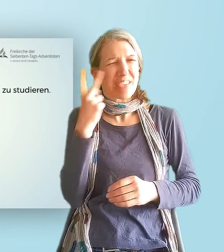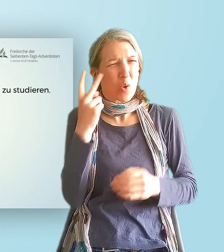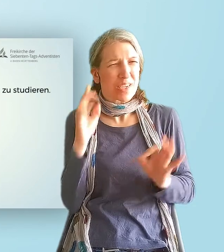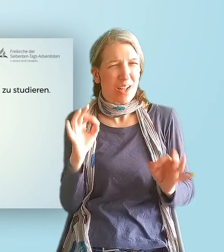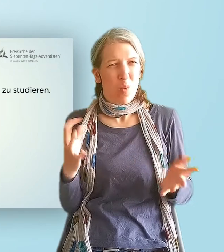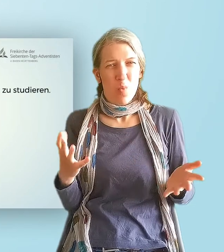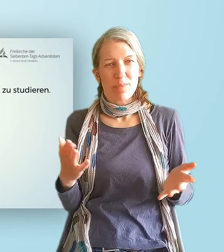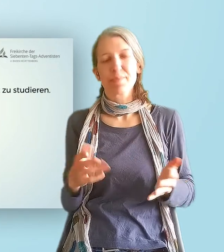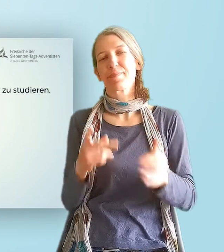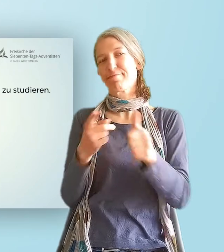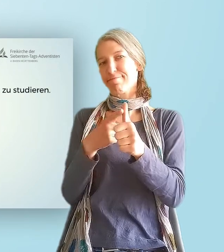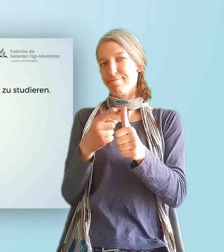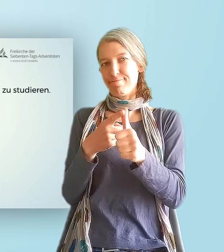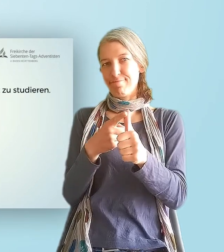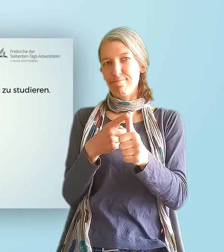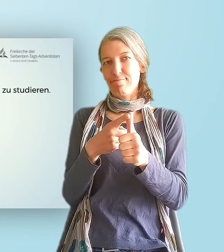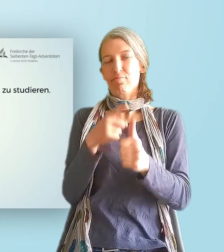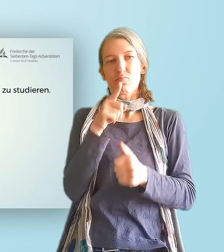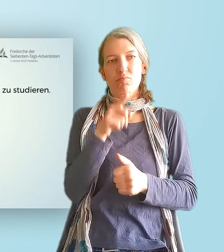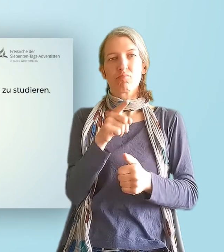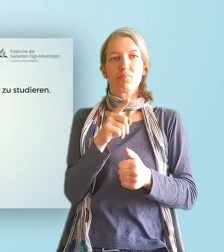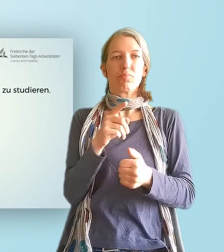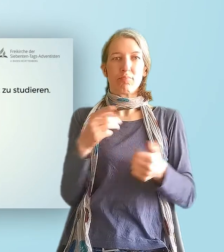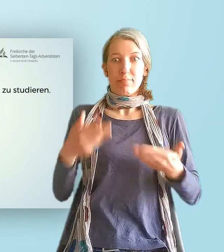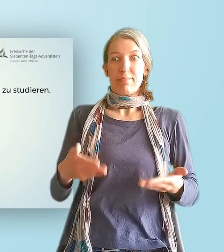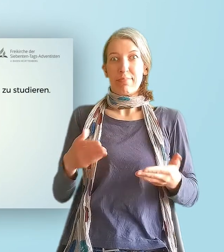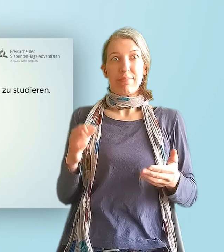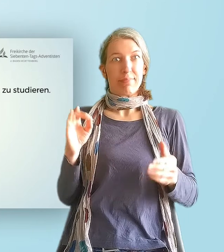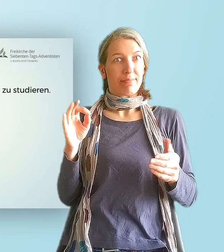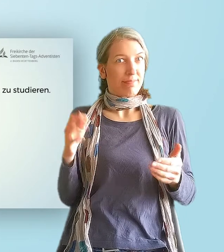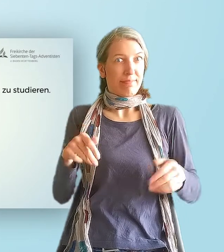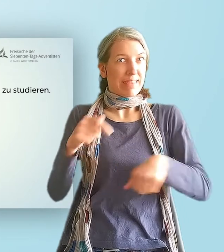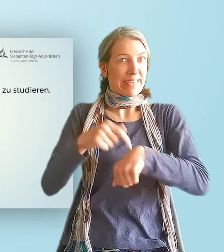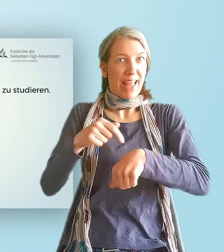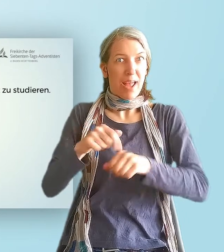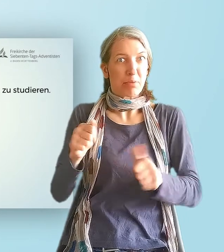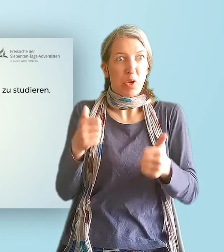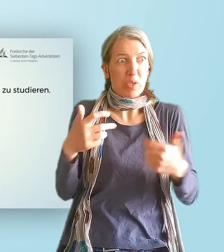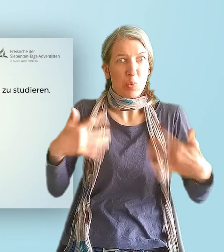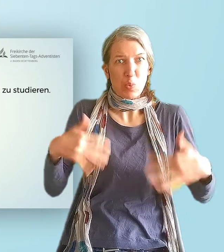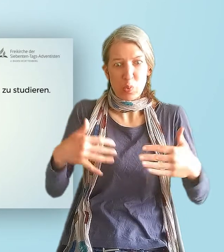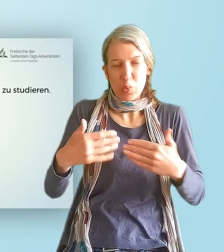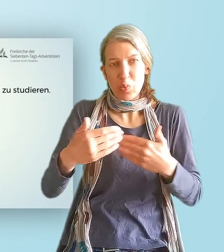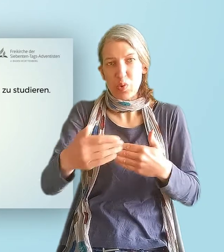Erstens, nimm dir in diesem besonderen Augenblick der Weltgeschichte Zeit, um